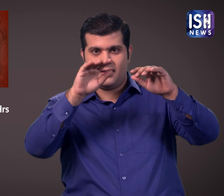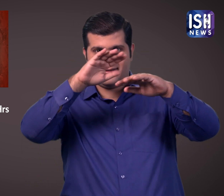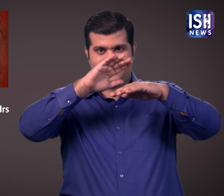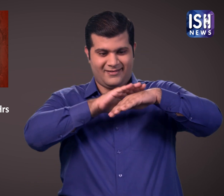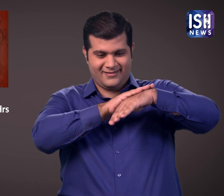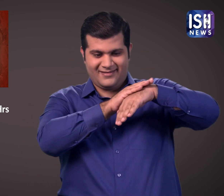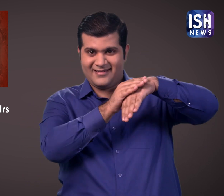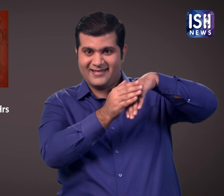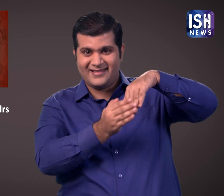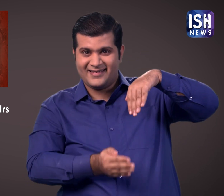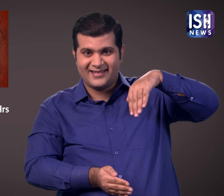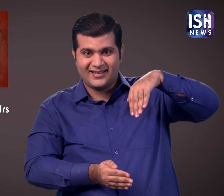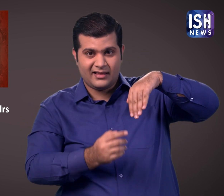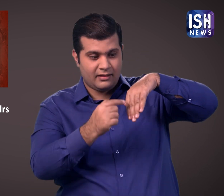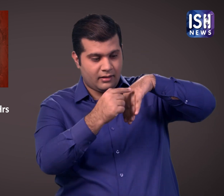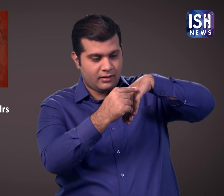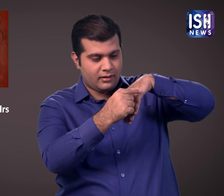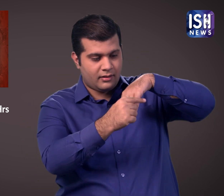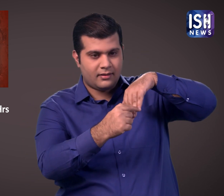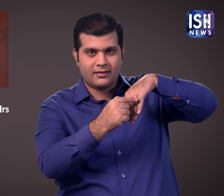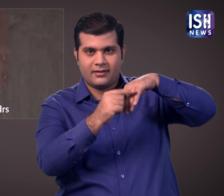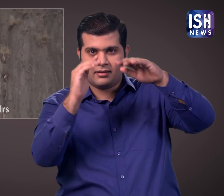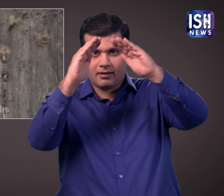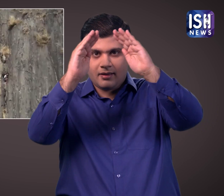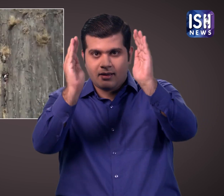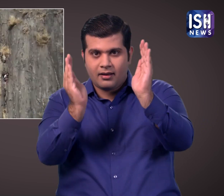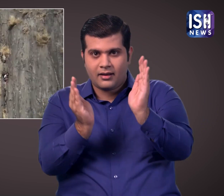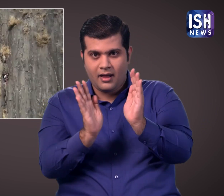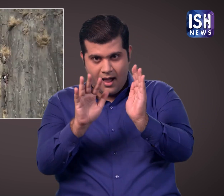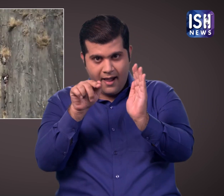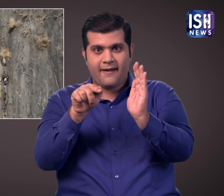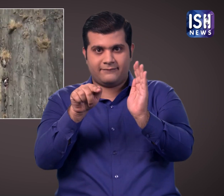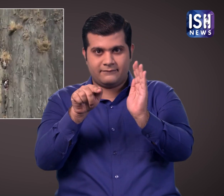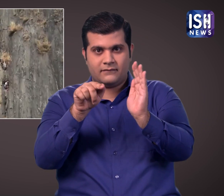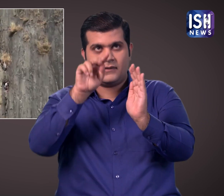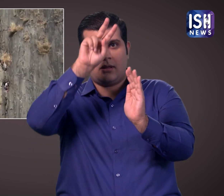गिरने के बजाए वह पाहाडी में एक चोटी सी दरार में गिर पढ़ा